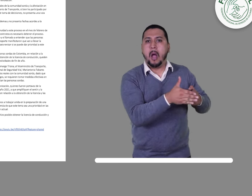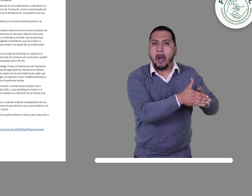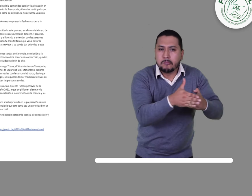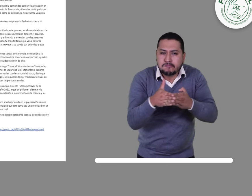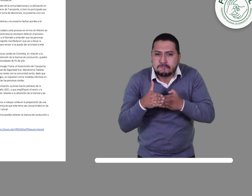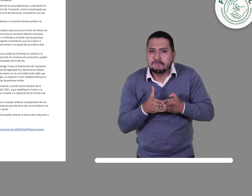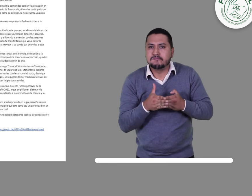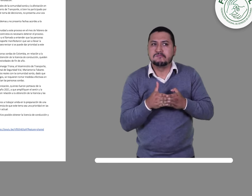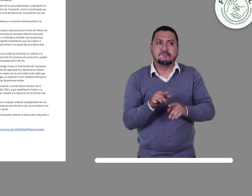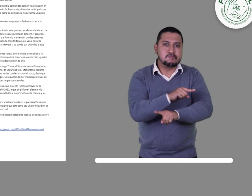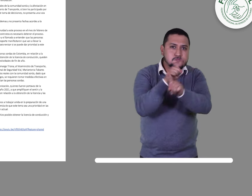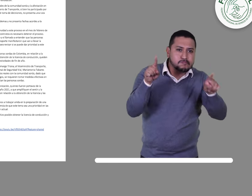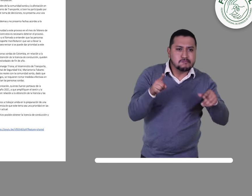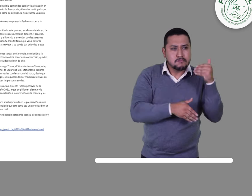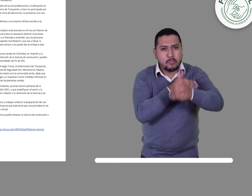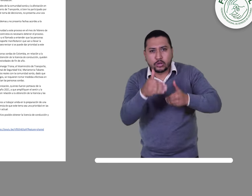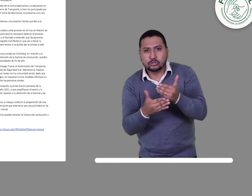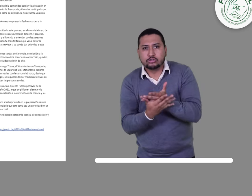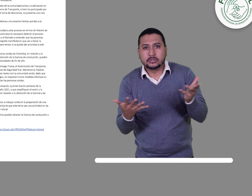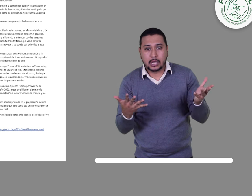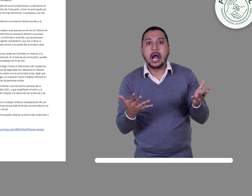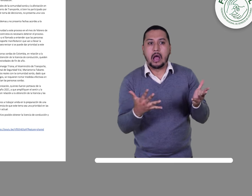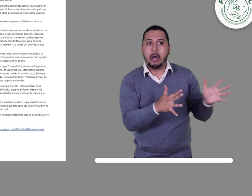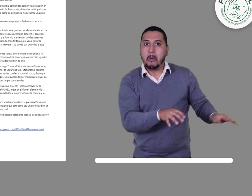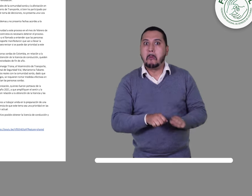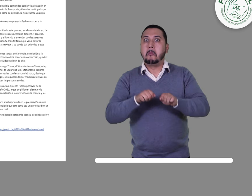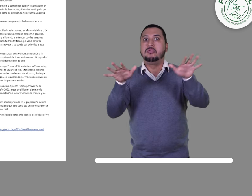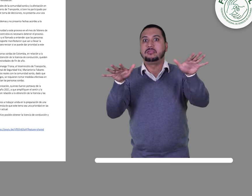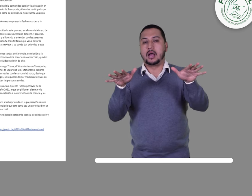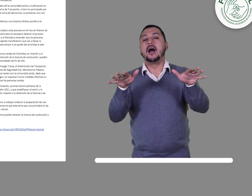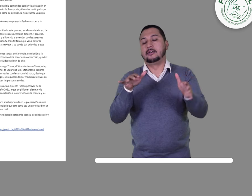barreras que se están presentando en todo el proceso.